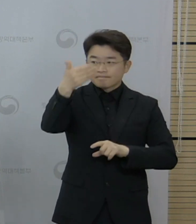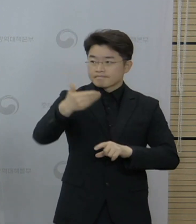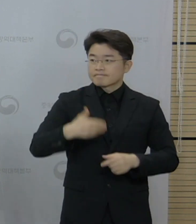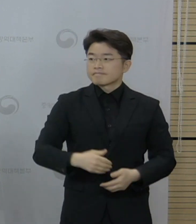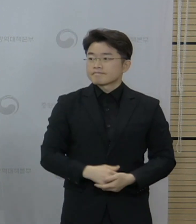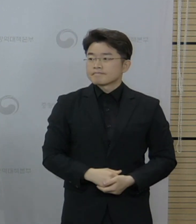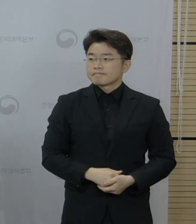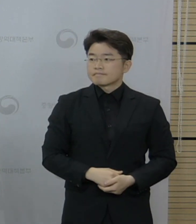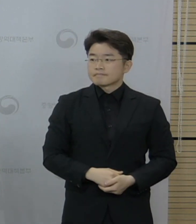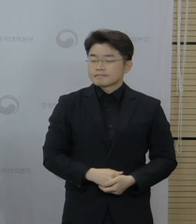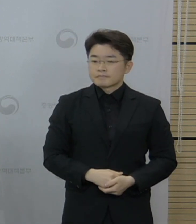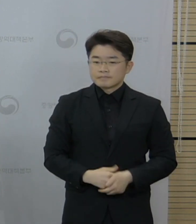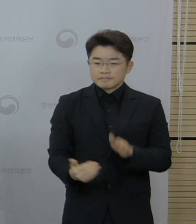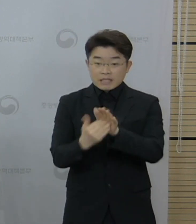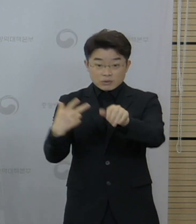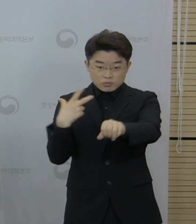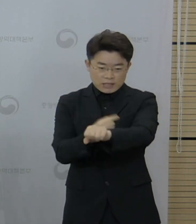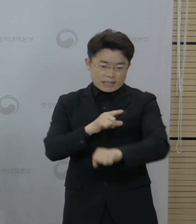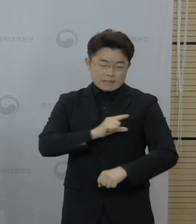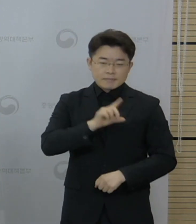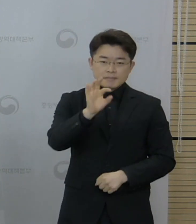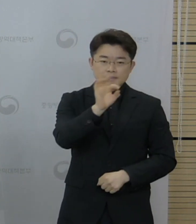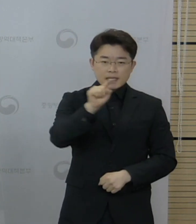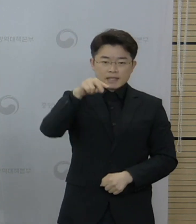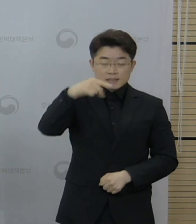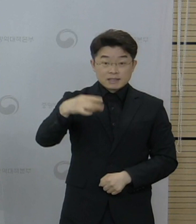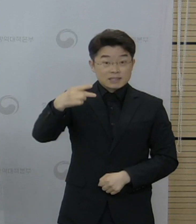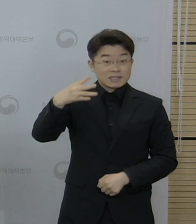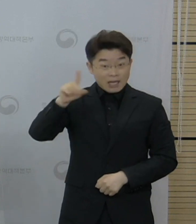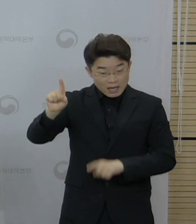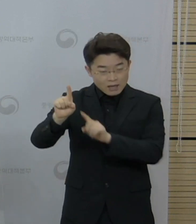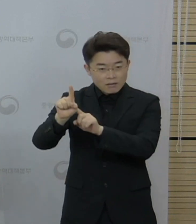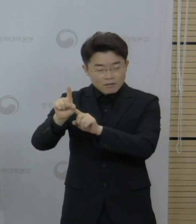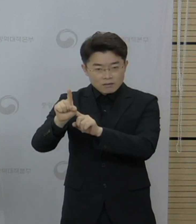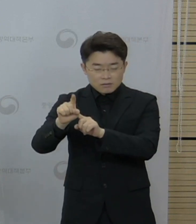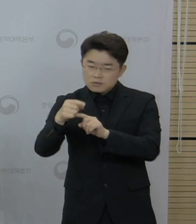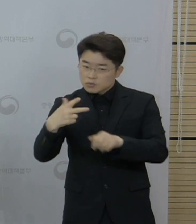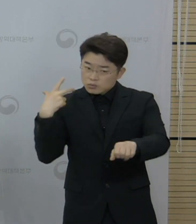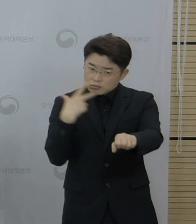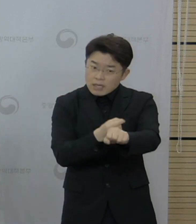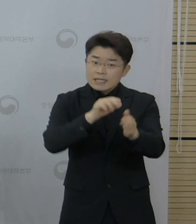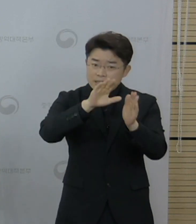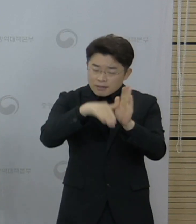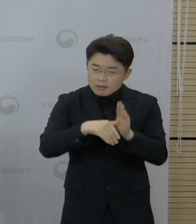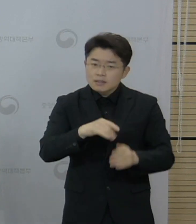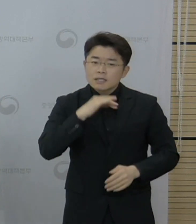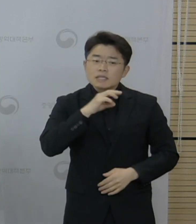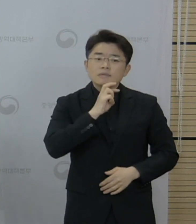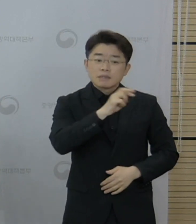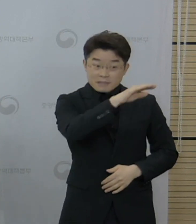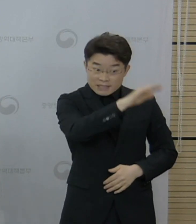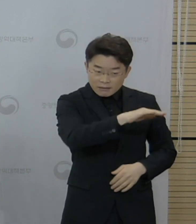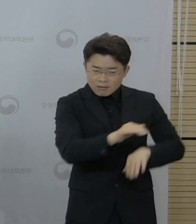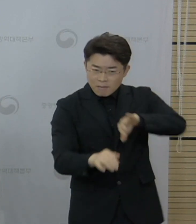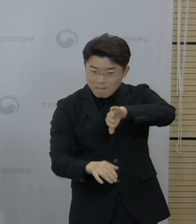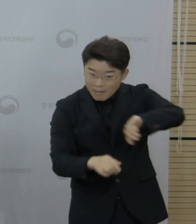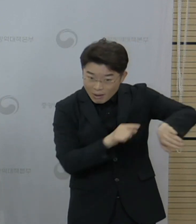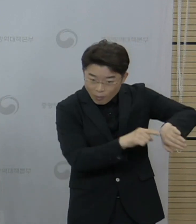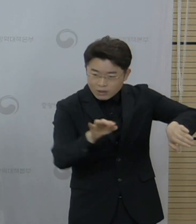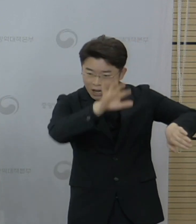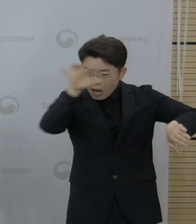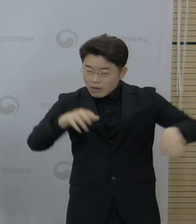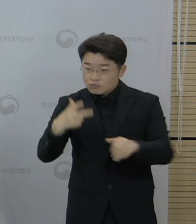드리겠습니다. 30세 미만은 아스트라제네카 백신에서 제외했지만 1차 때 아스트라제네카 접종을 받은